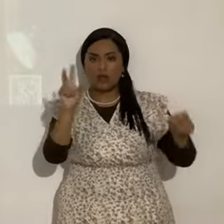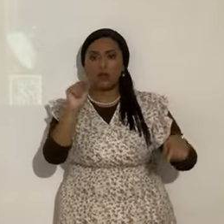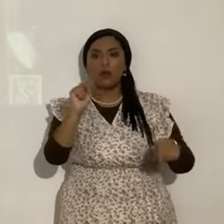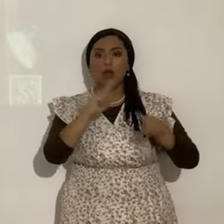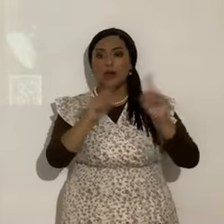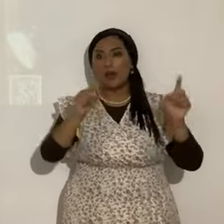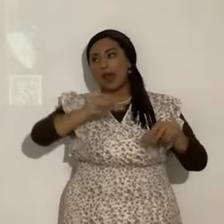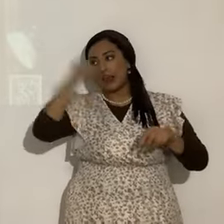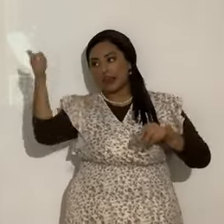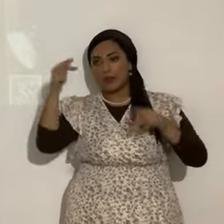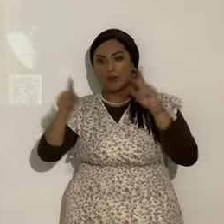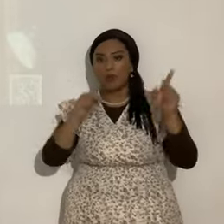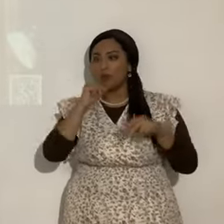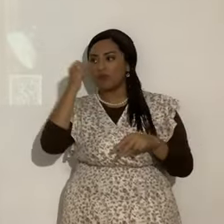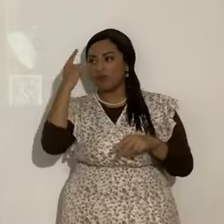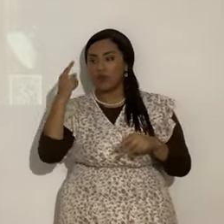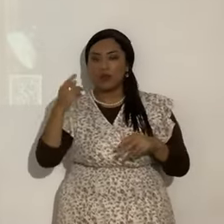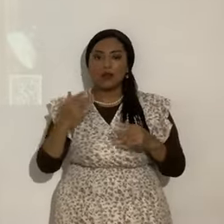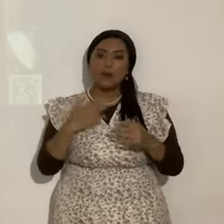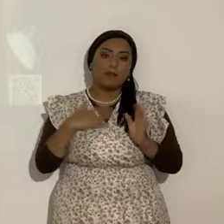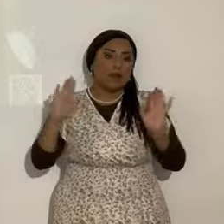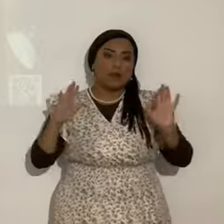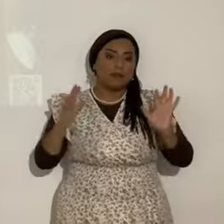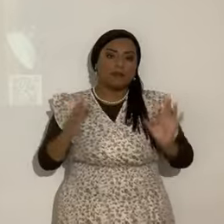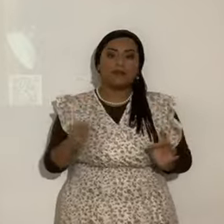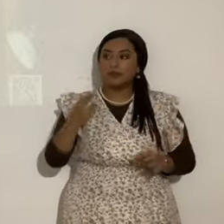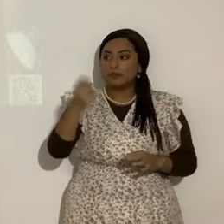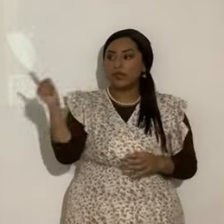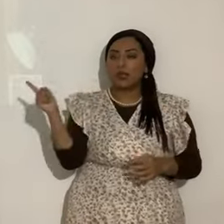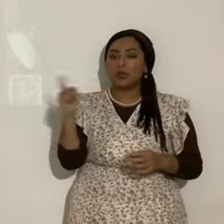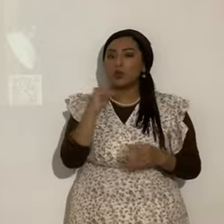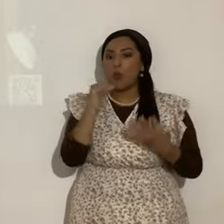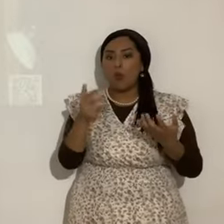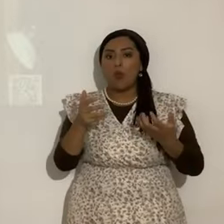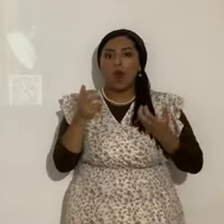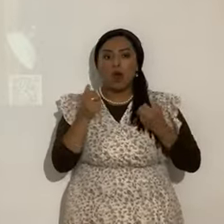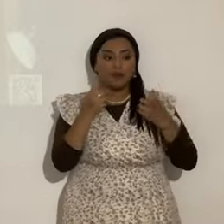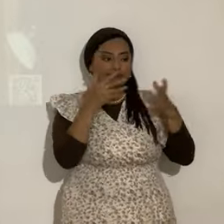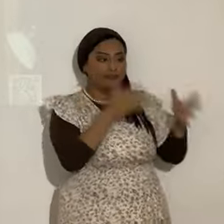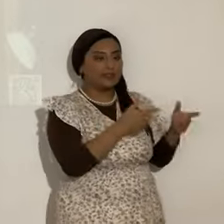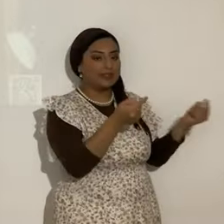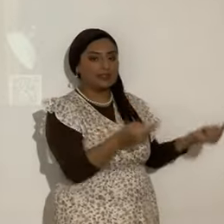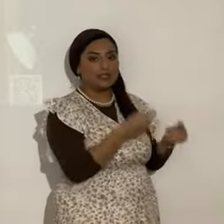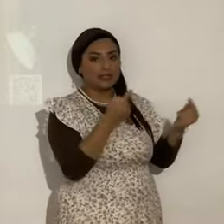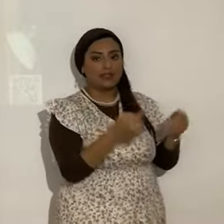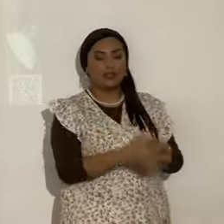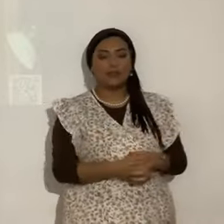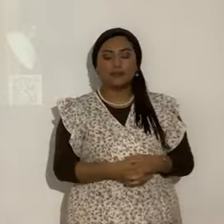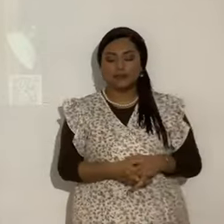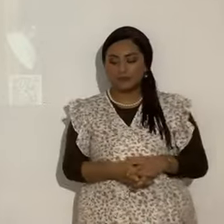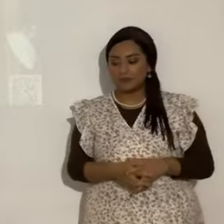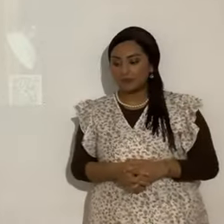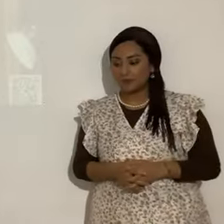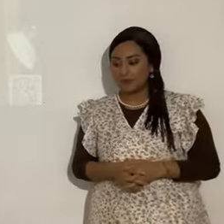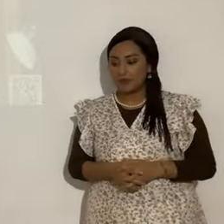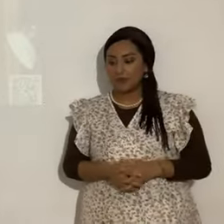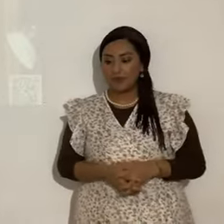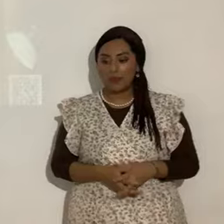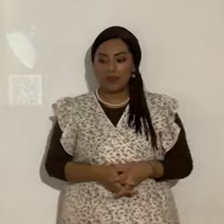Pero pues eso ya no. No depende de mí. Más bienes que no quieren dejar el pecado. Entonces el eterno no quita la venda. Y aquí está muy claro.